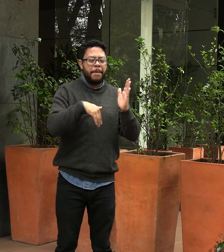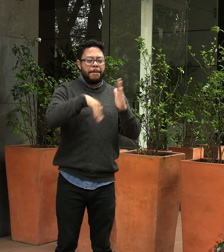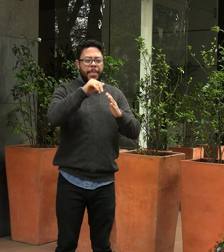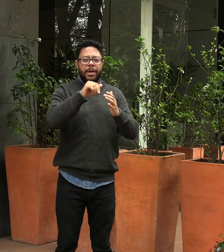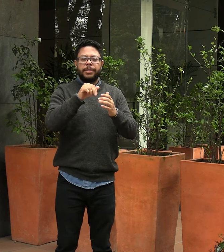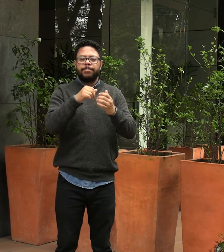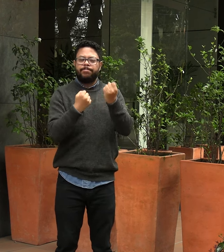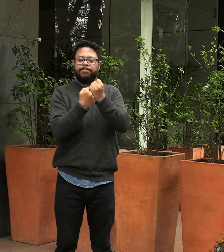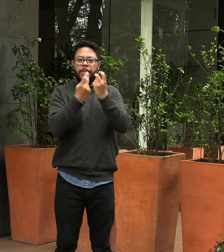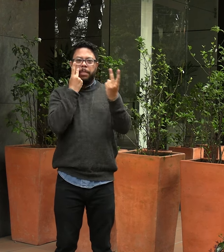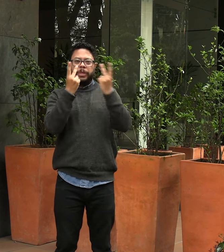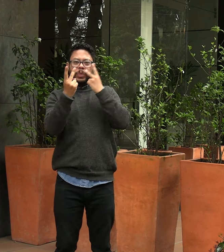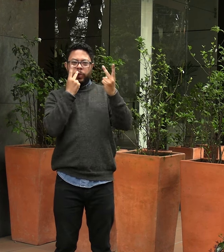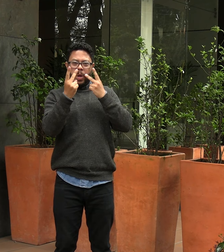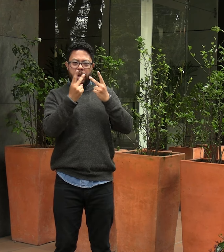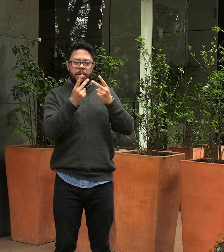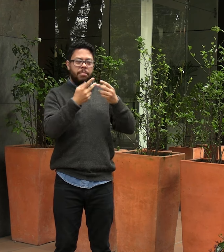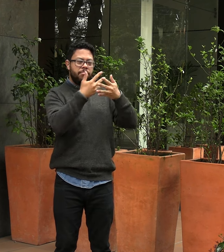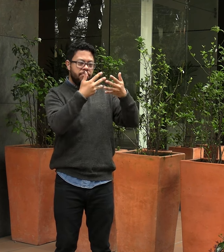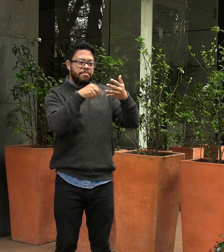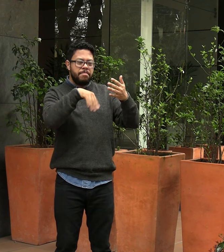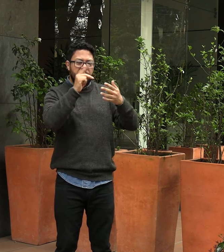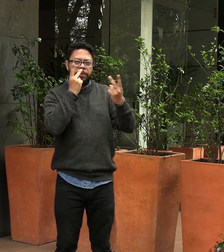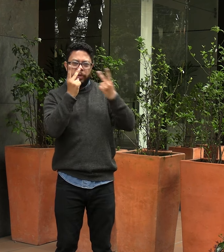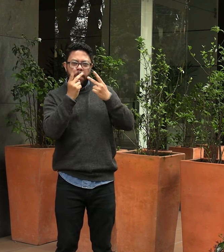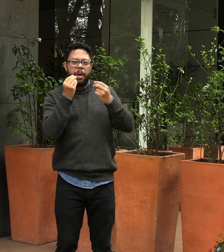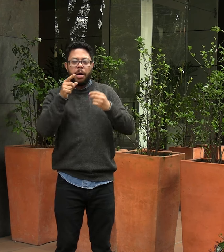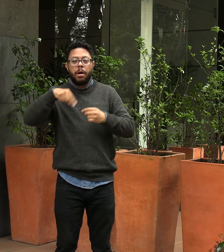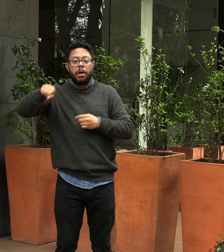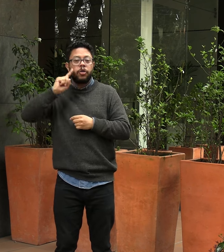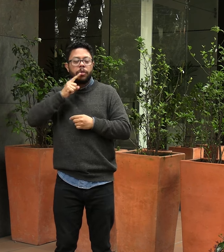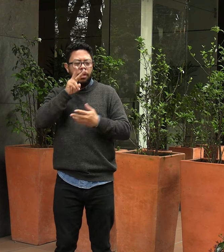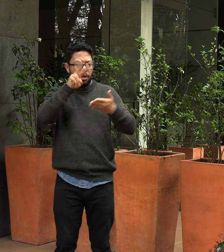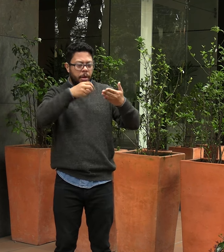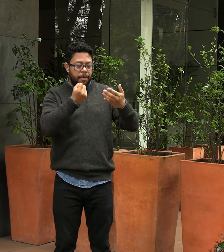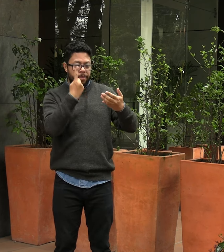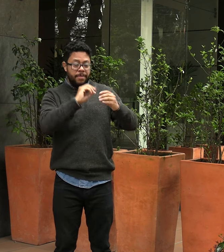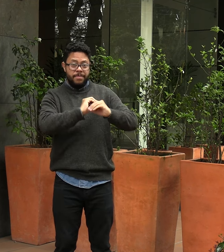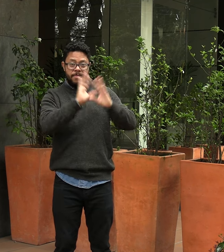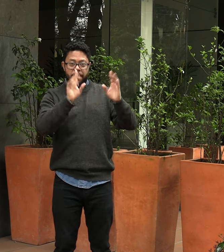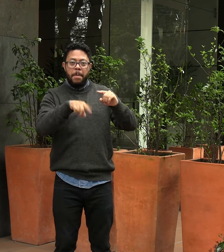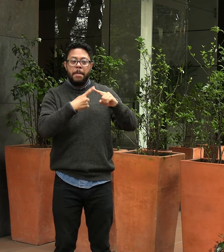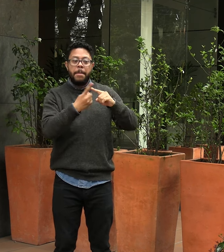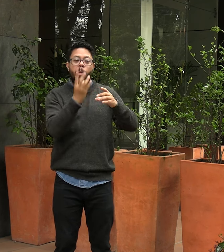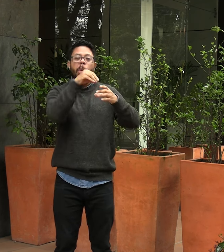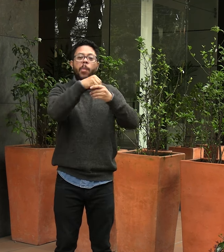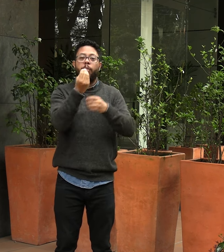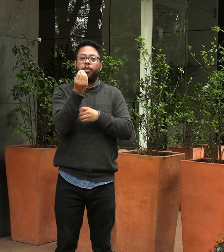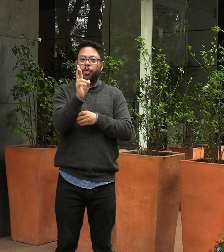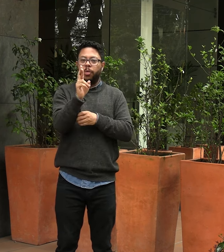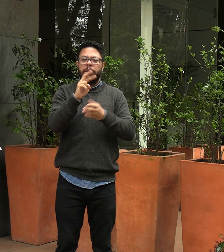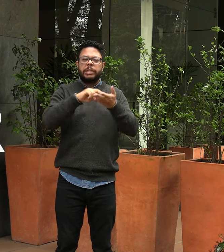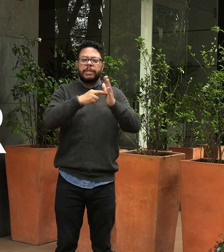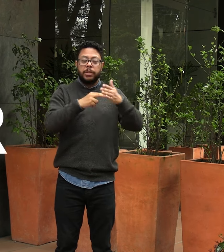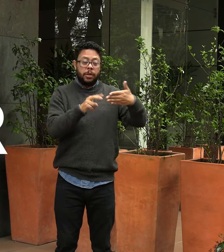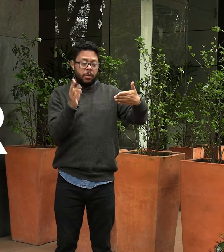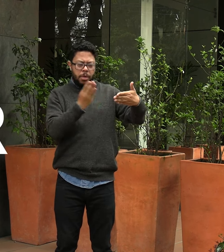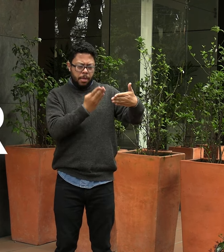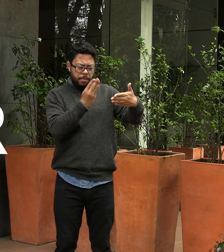se apoya en un contenido visual que acompaña a los textos para dar mayor claridad y tiene en su contenido